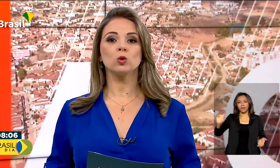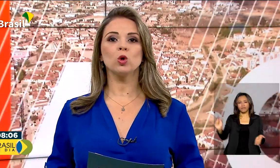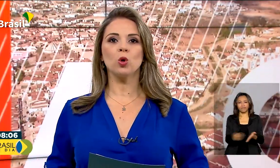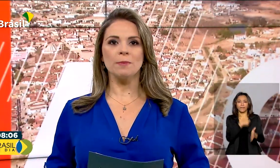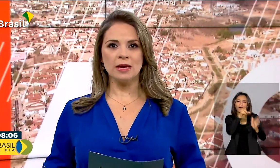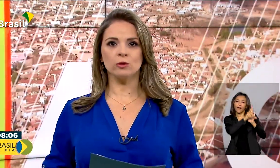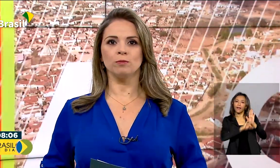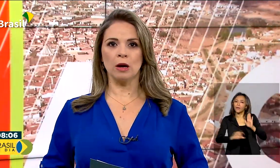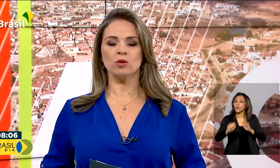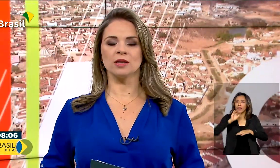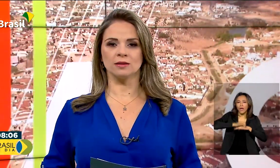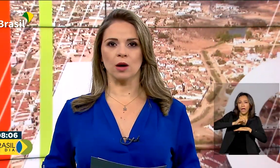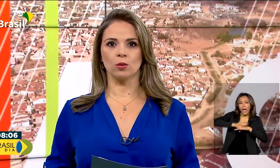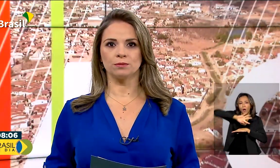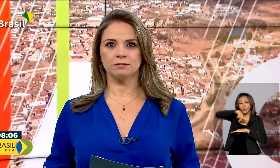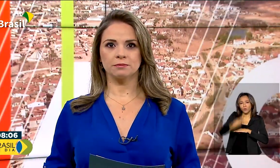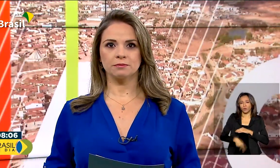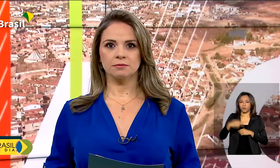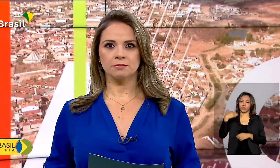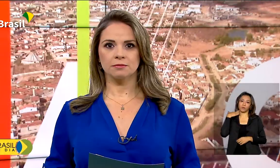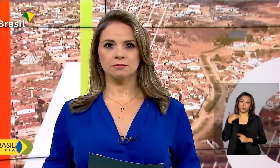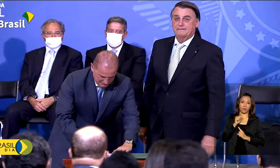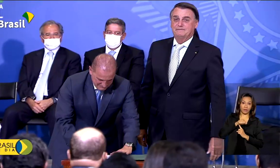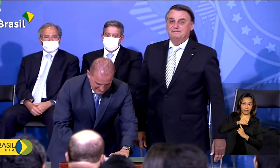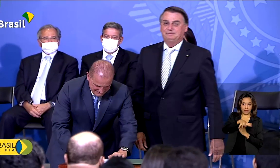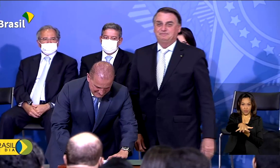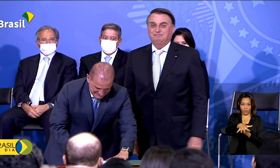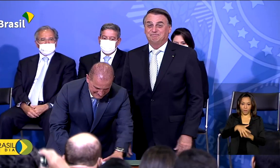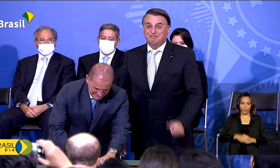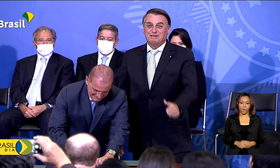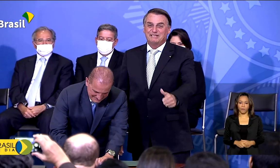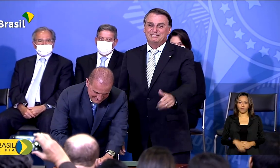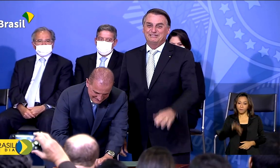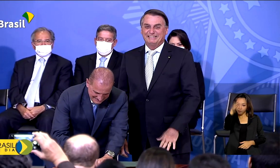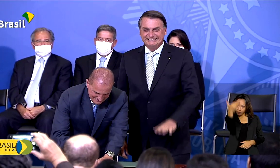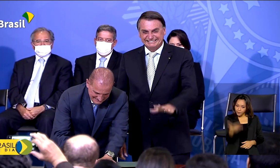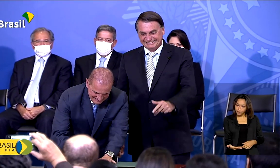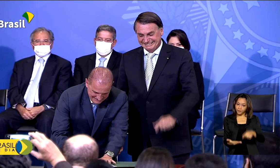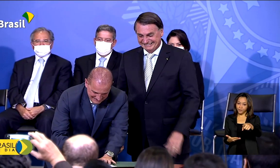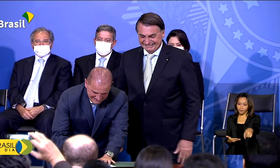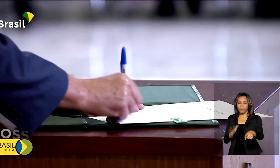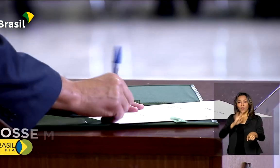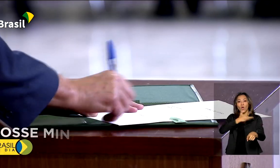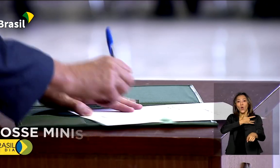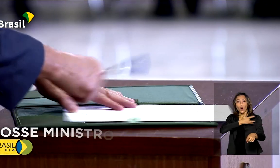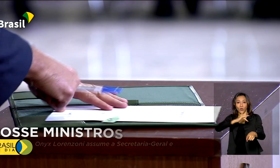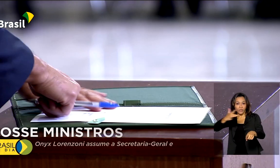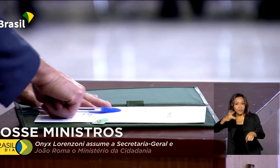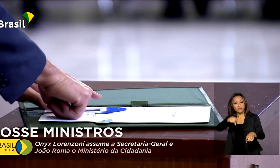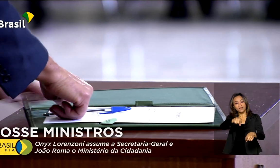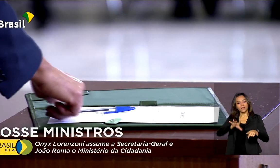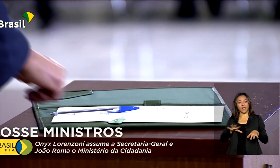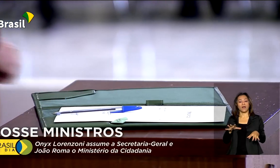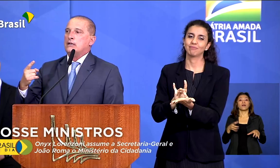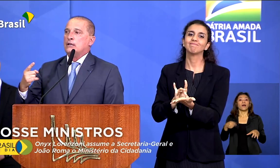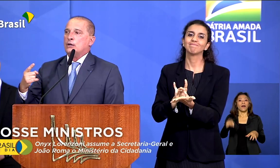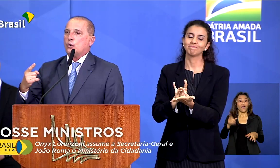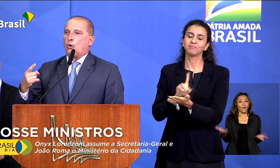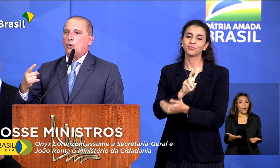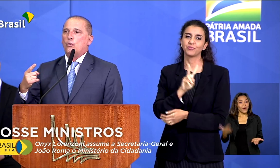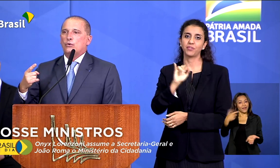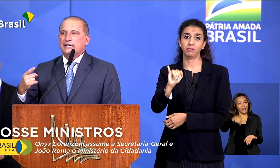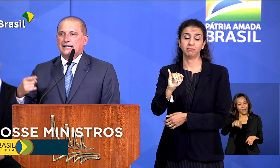garante a autonomia do Banco Central. Onyx Lorenzoni assumiu a Secretaria-Geral da Presidência da República,